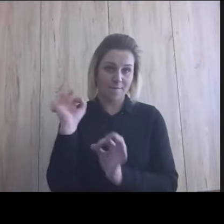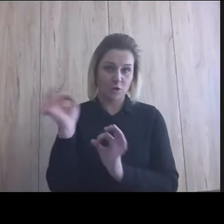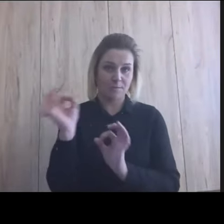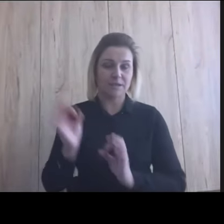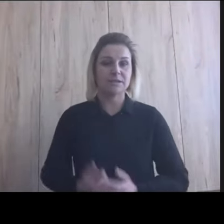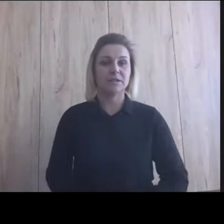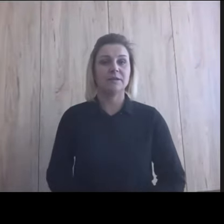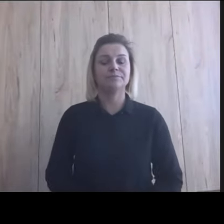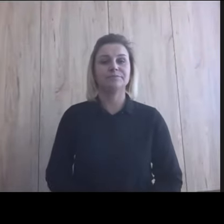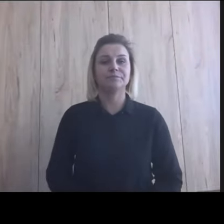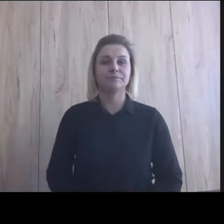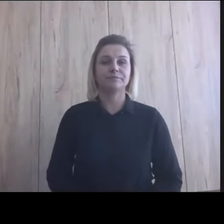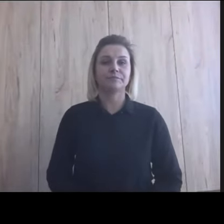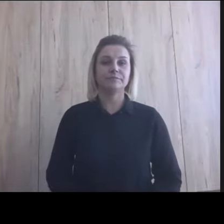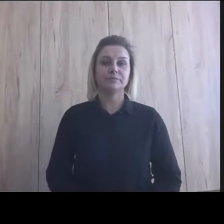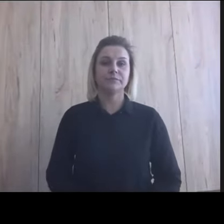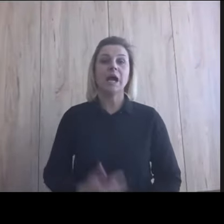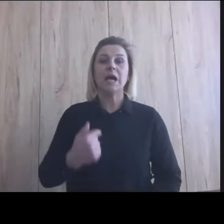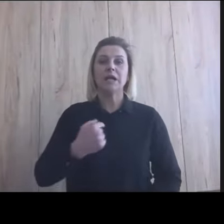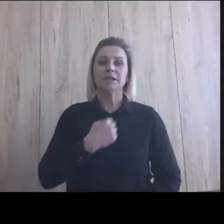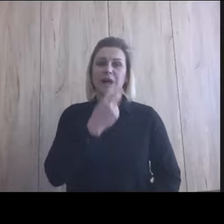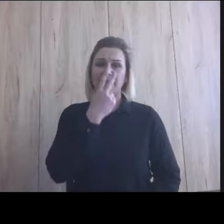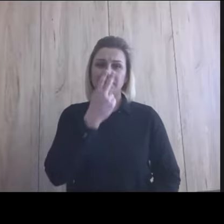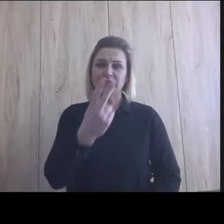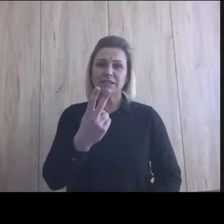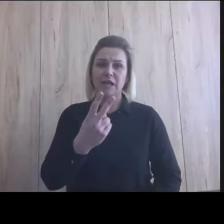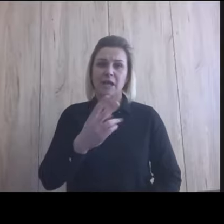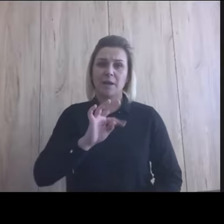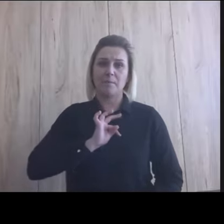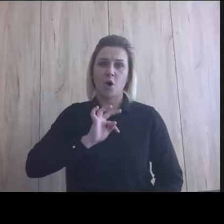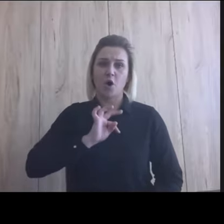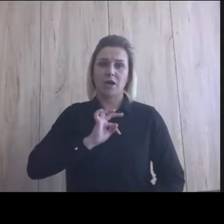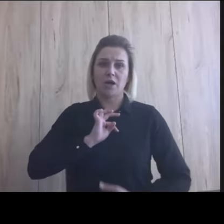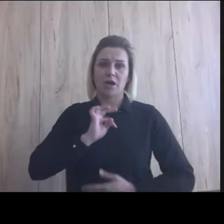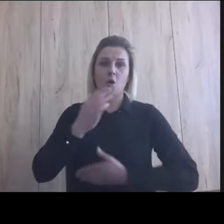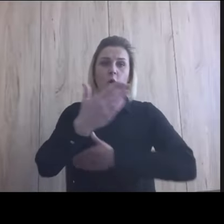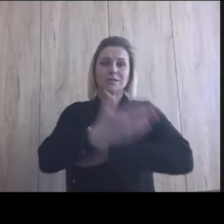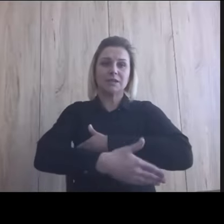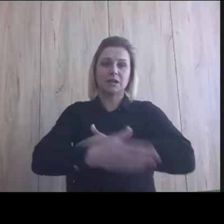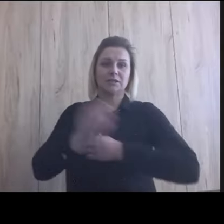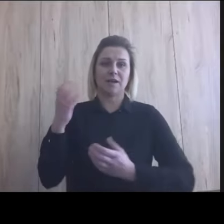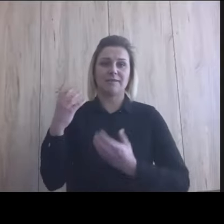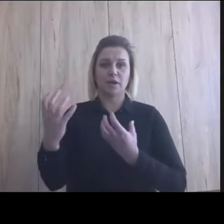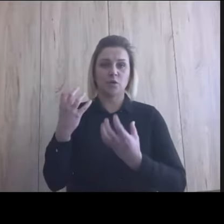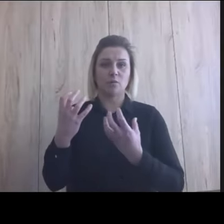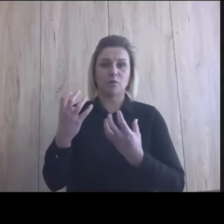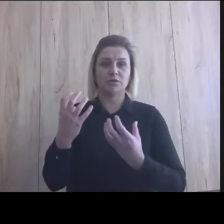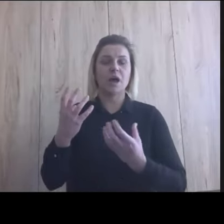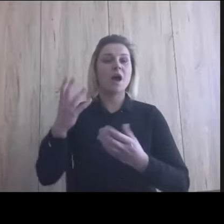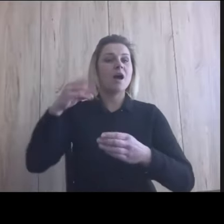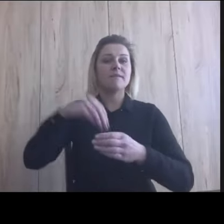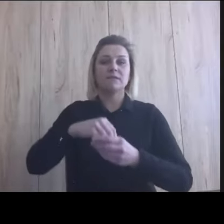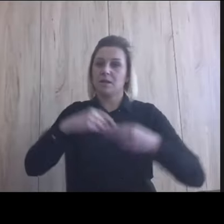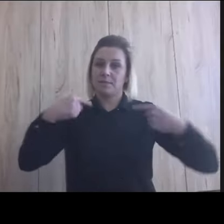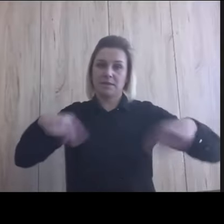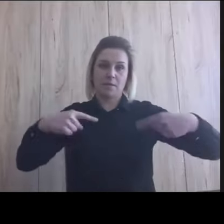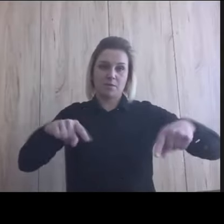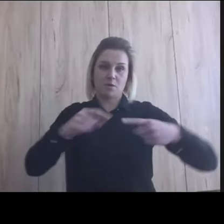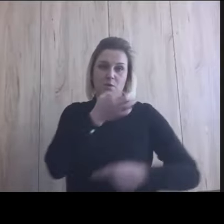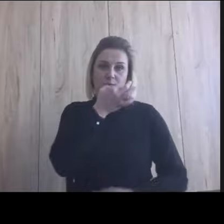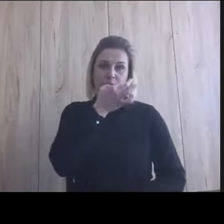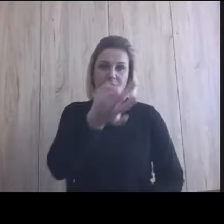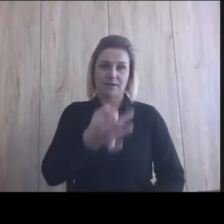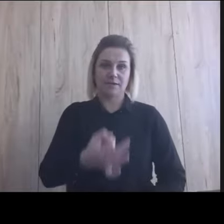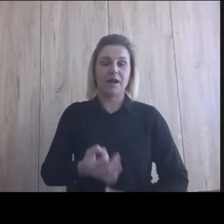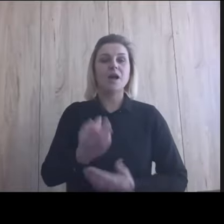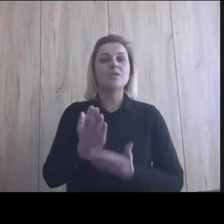Ja tutaj widzę jako ostatnie moje, moje wiadomości. pojawiły się żadne pytania. Nie pojawiły się. Tak, to